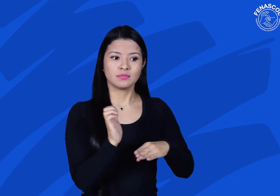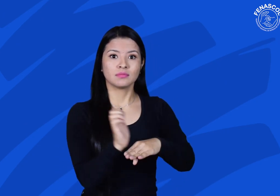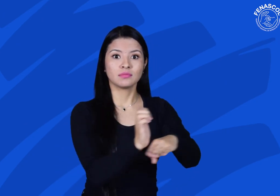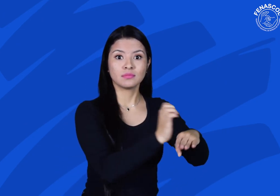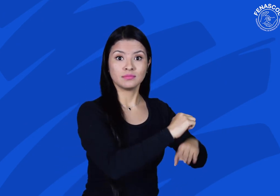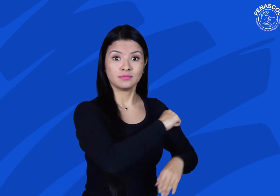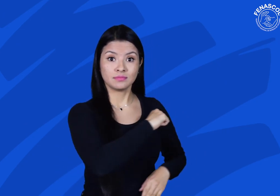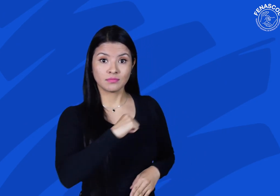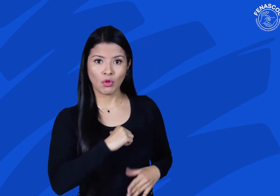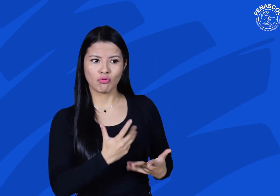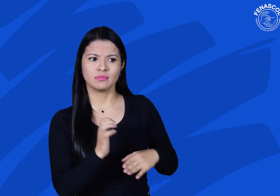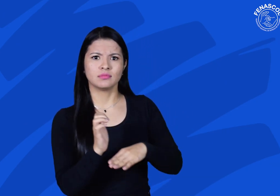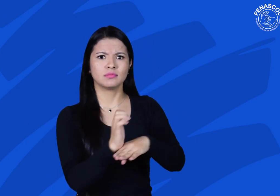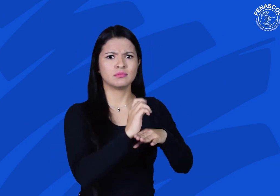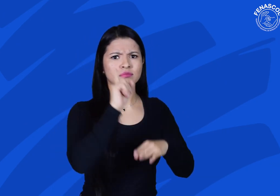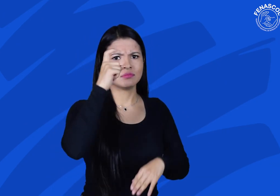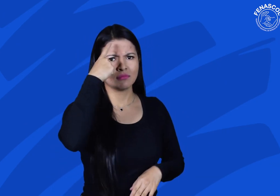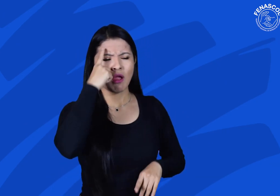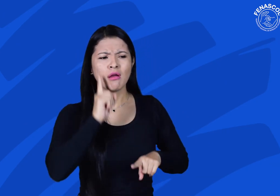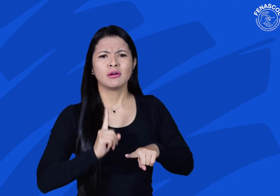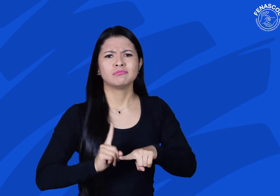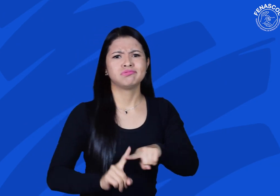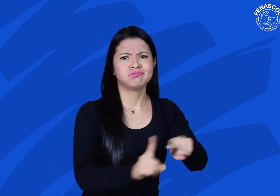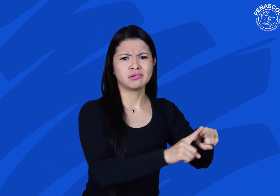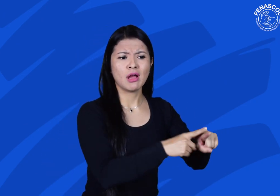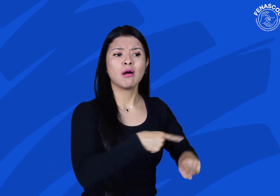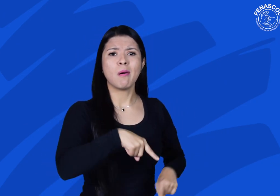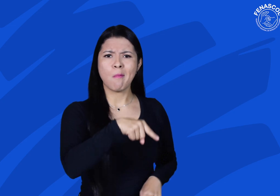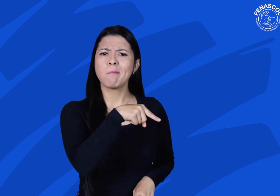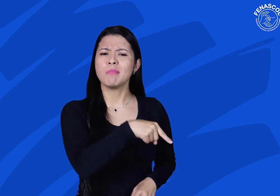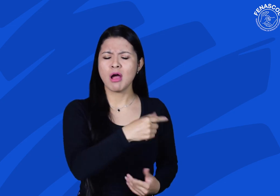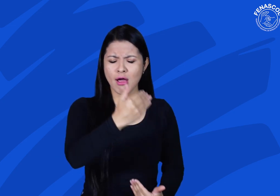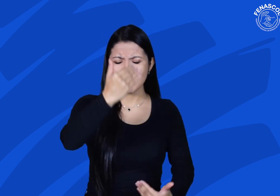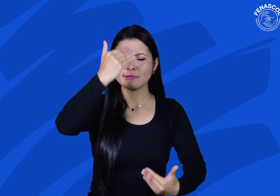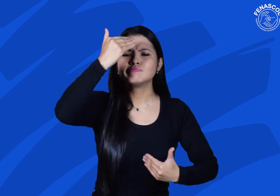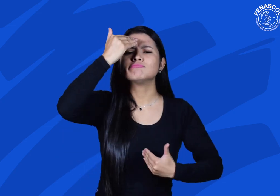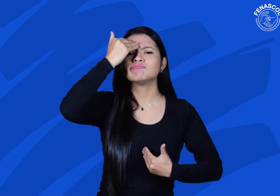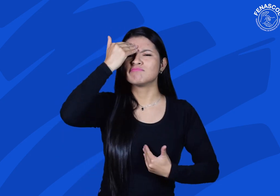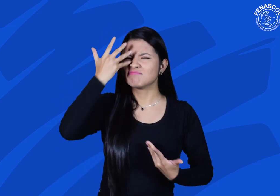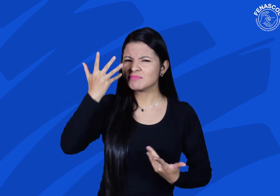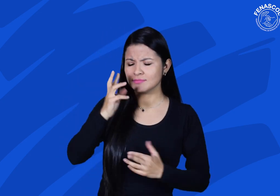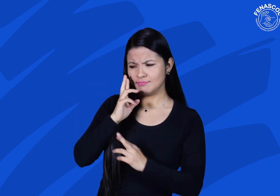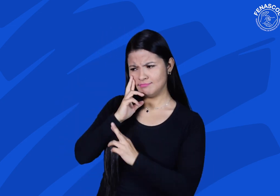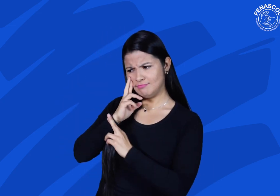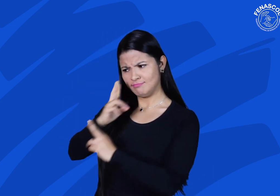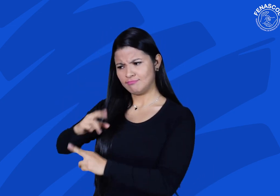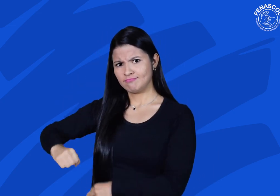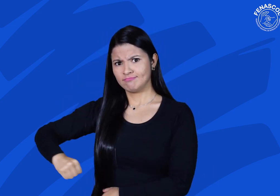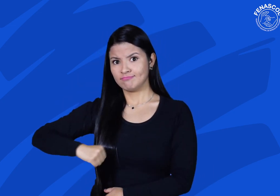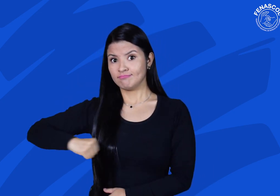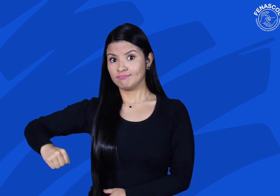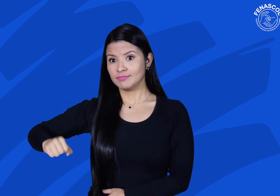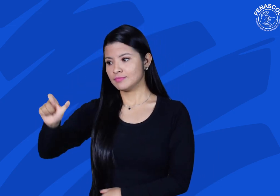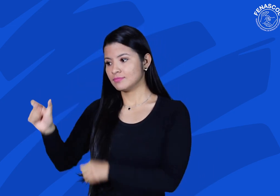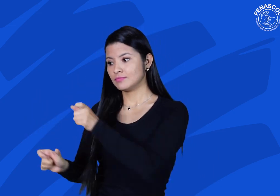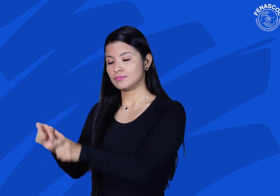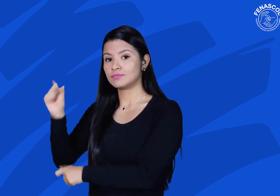La familia, entidades privadas o públicas deben reconocer los derechos de las personas sordas en todo el